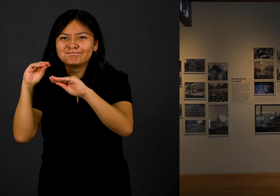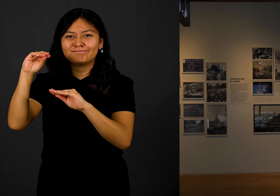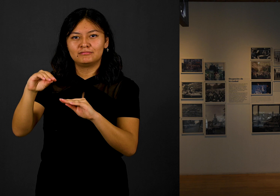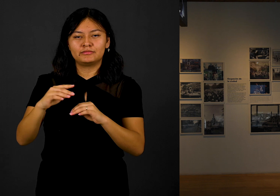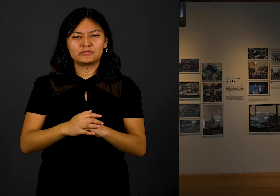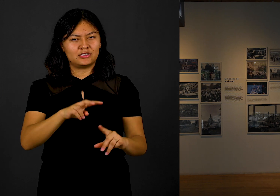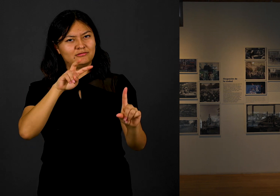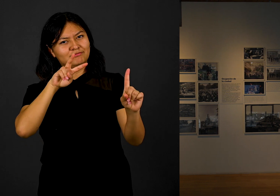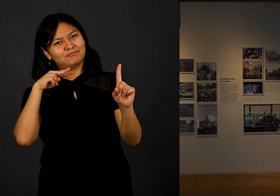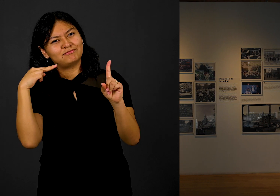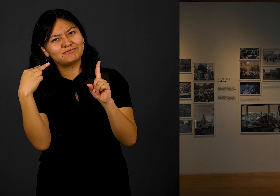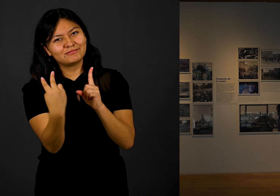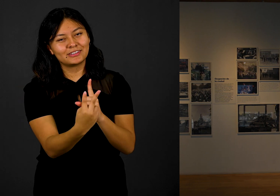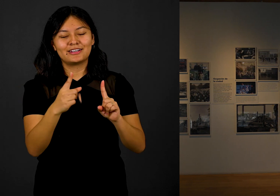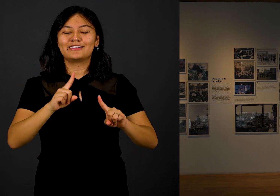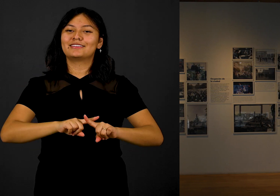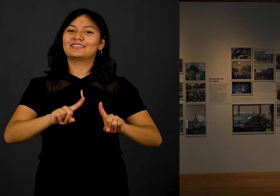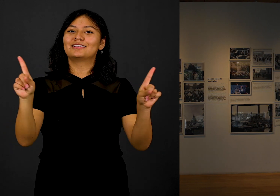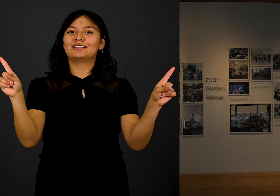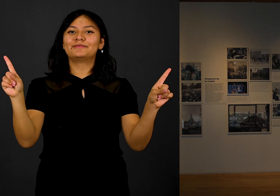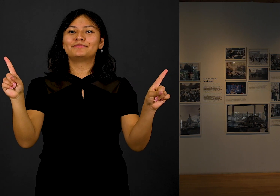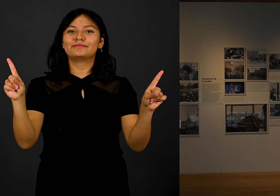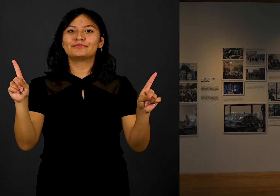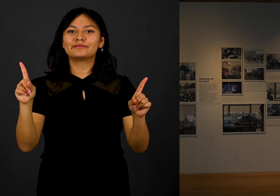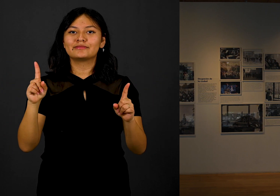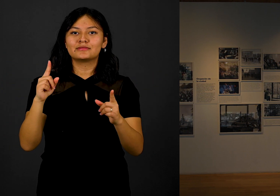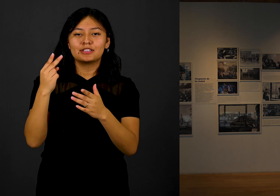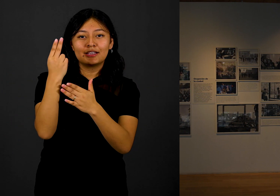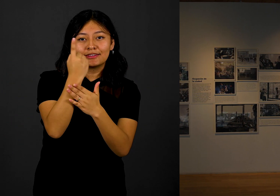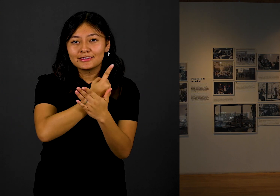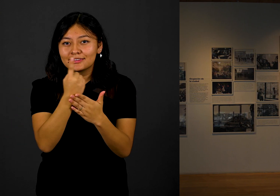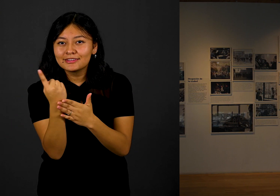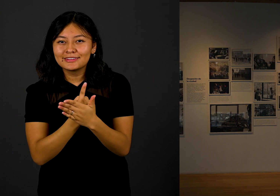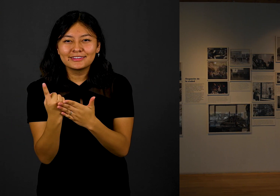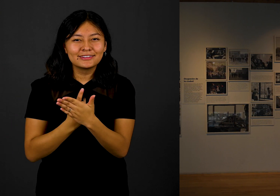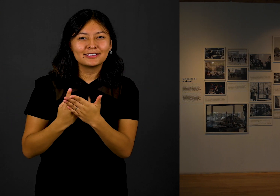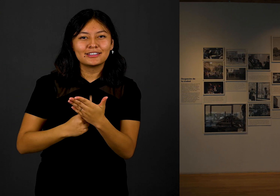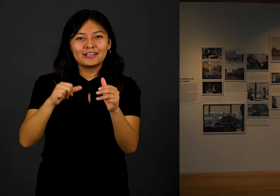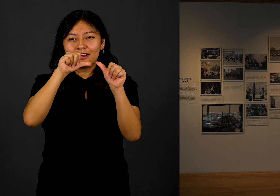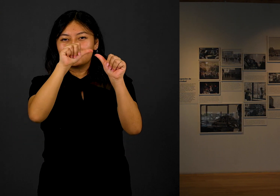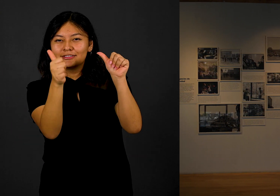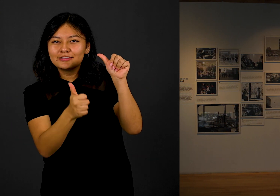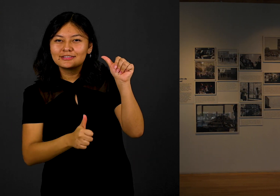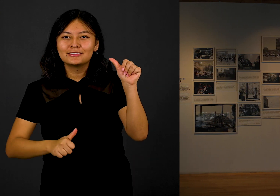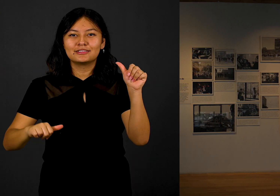diseño, de arte, de fotografía, video, para explicar el movimiento estudiantil.